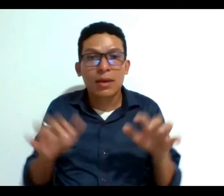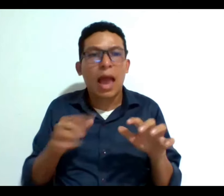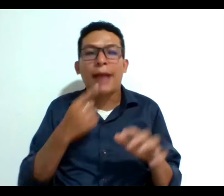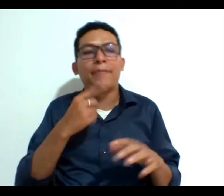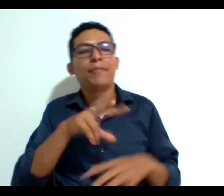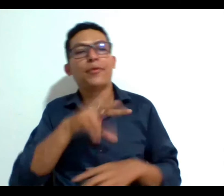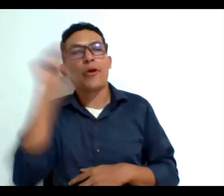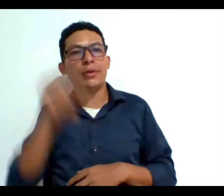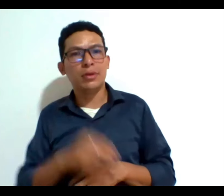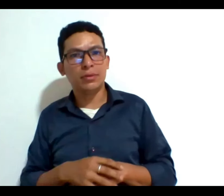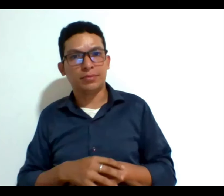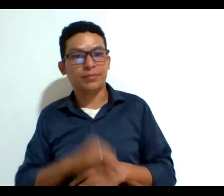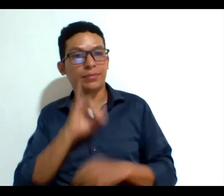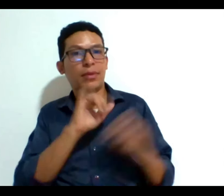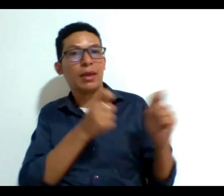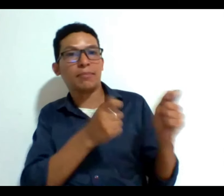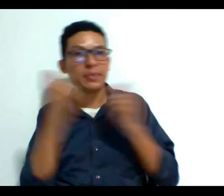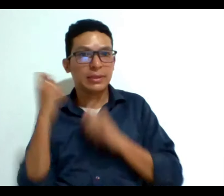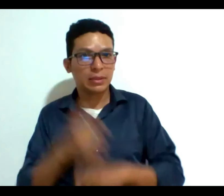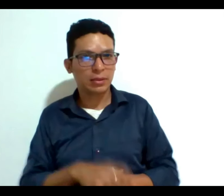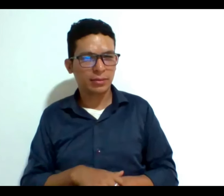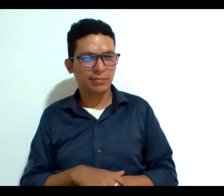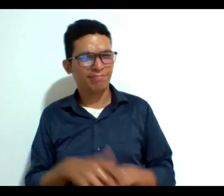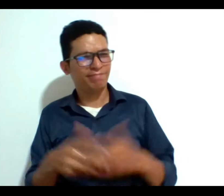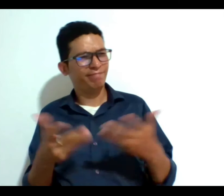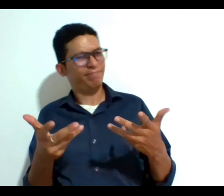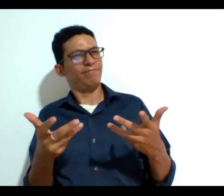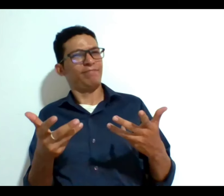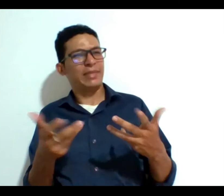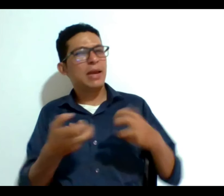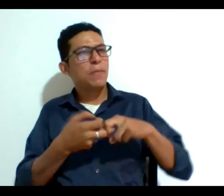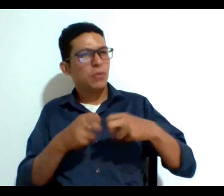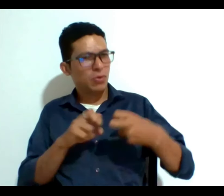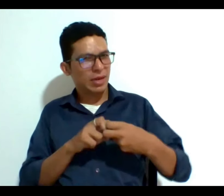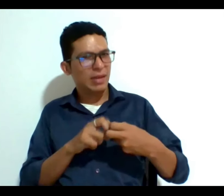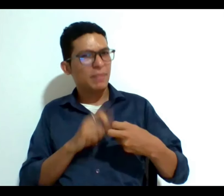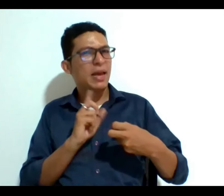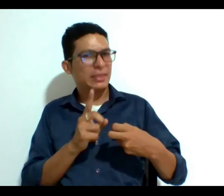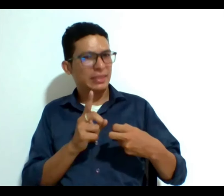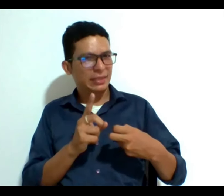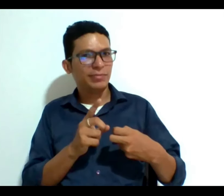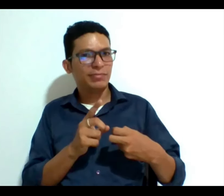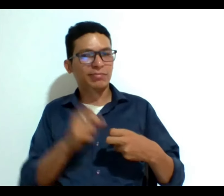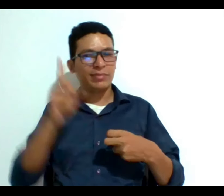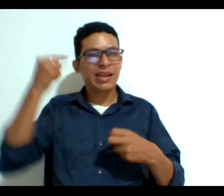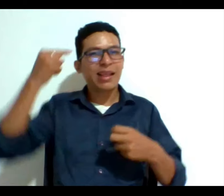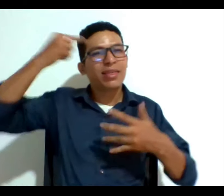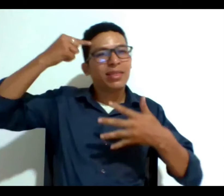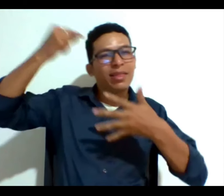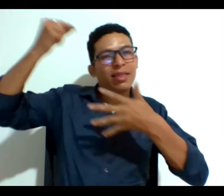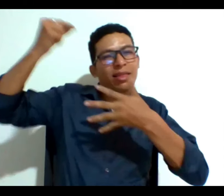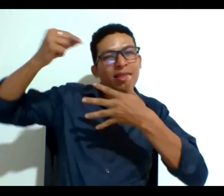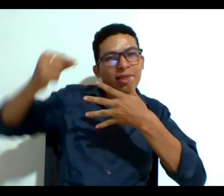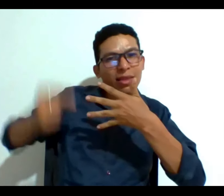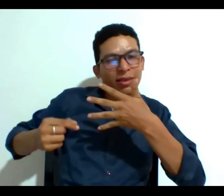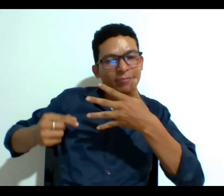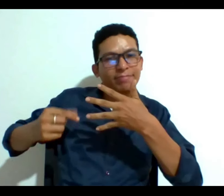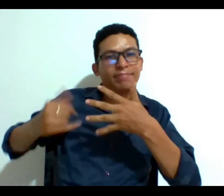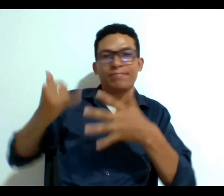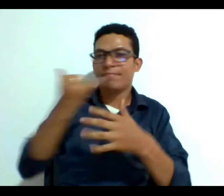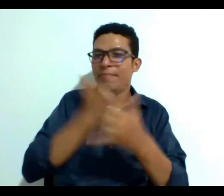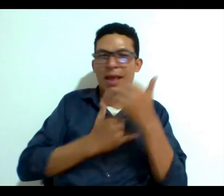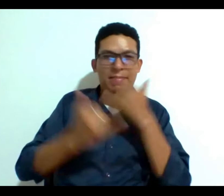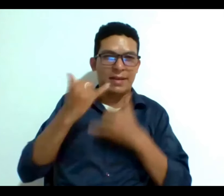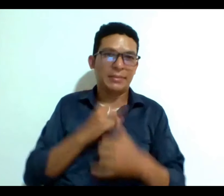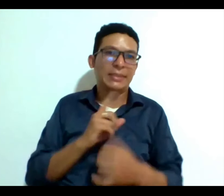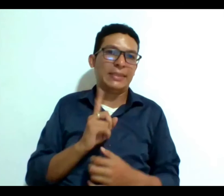porque está interdicto y ese es un problema y denota muchos estereotipos y malas prácticas de este caso en específico